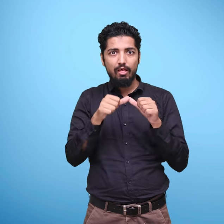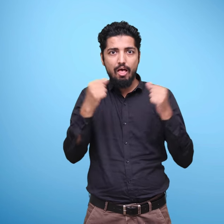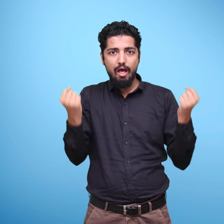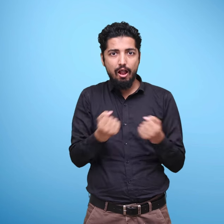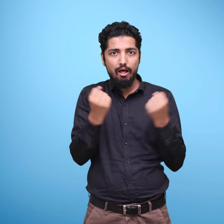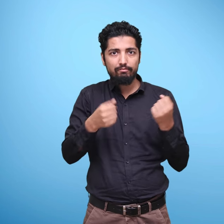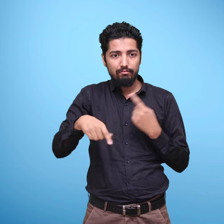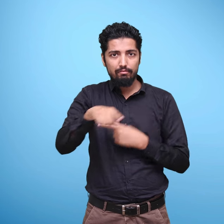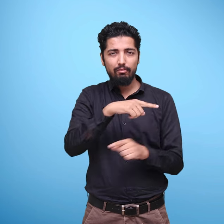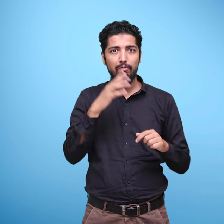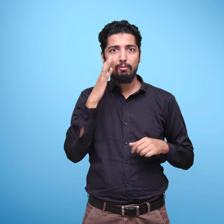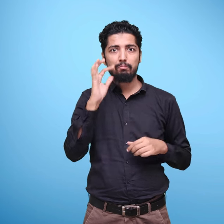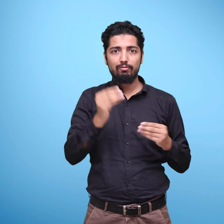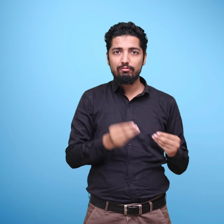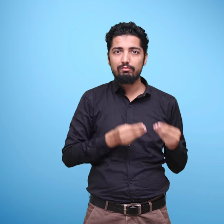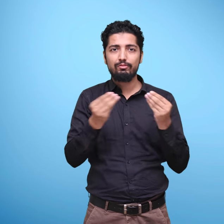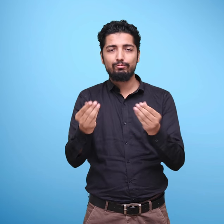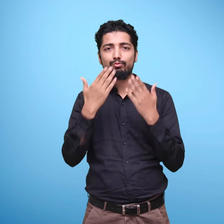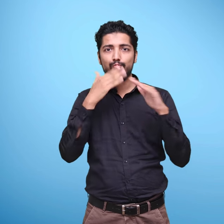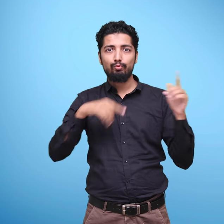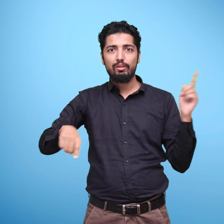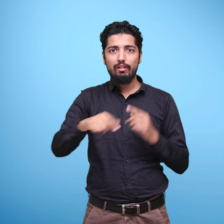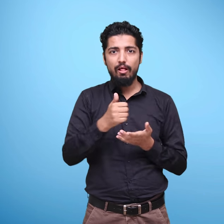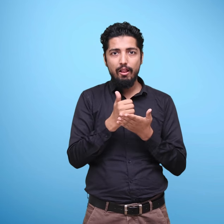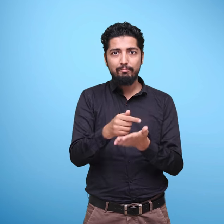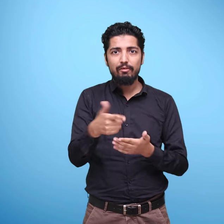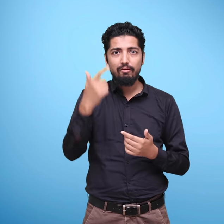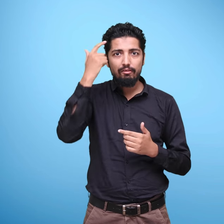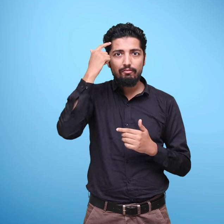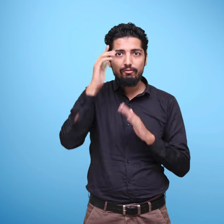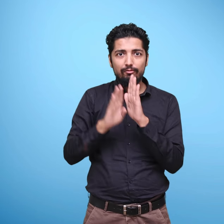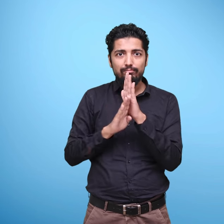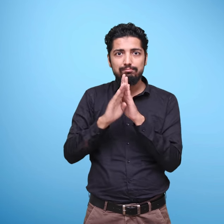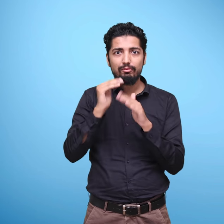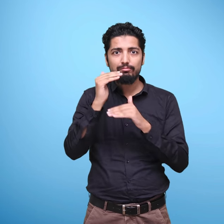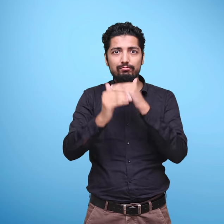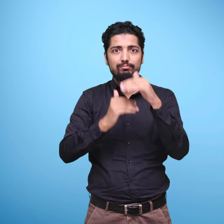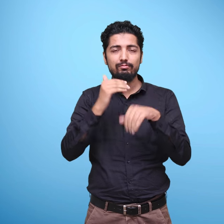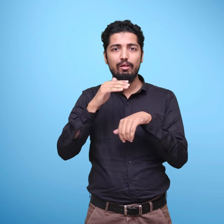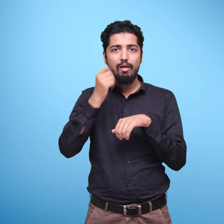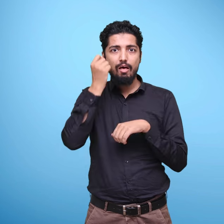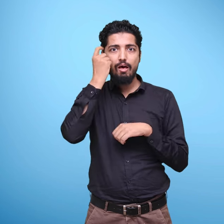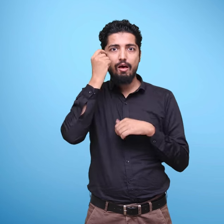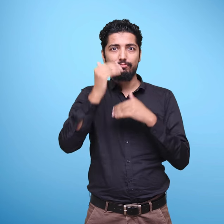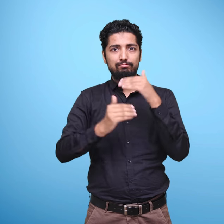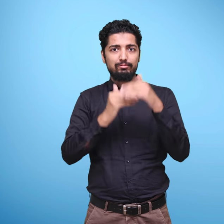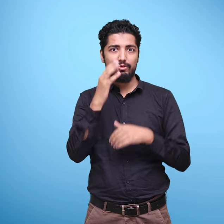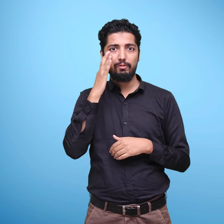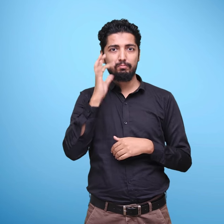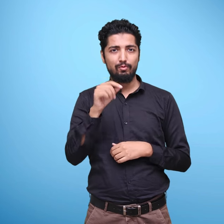के प्रती आवश्चक समवेदन शीलता विक्सित करने में सहायक हैं. साथ ही, ये पाठ्थ पुस्तके हमारे राज्यों